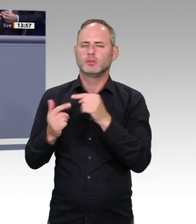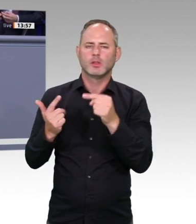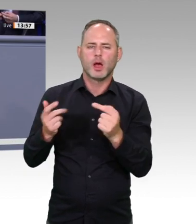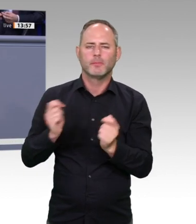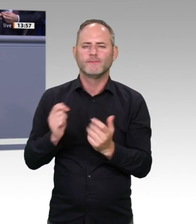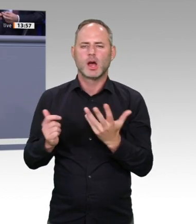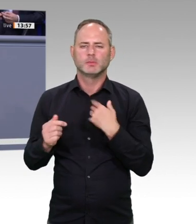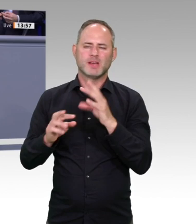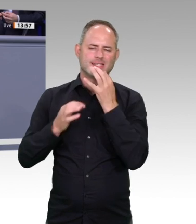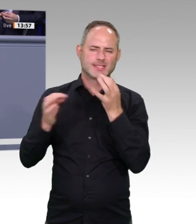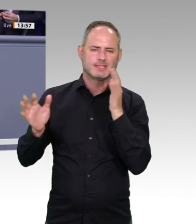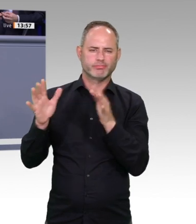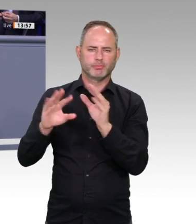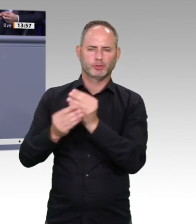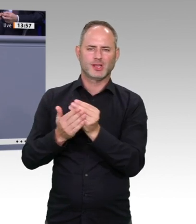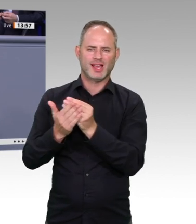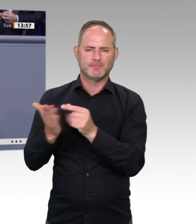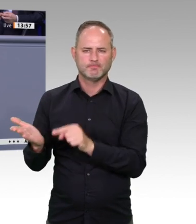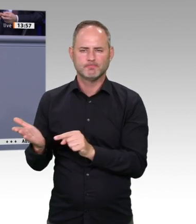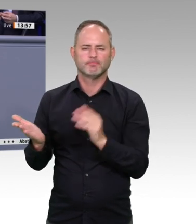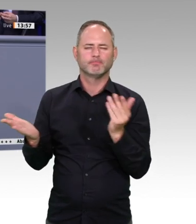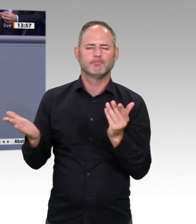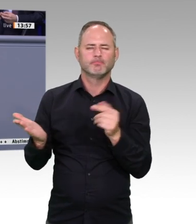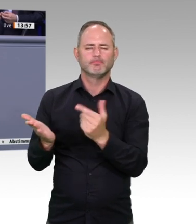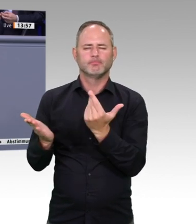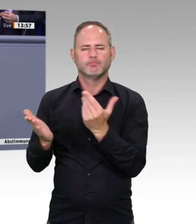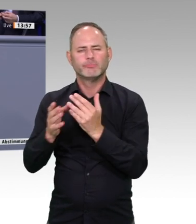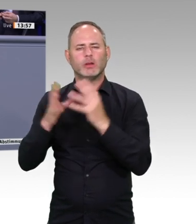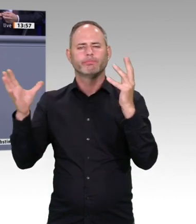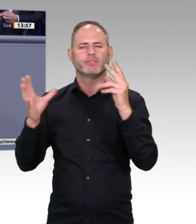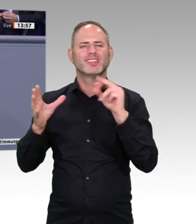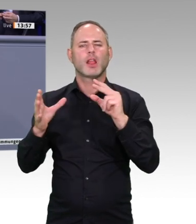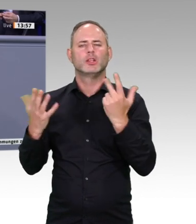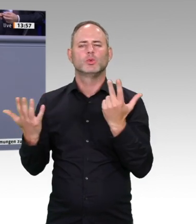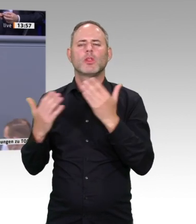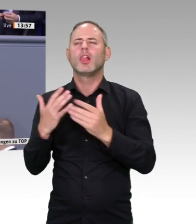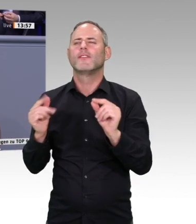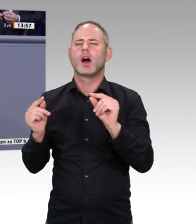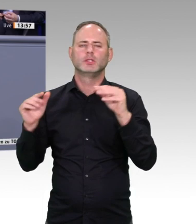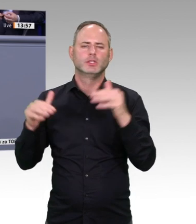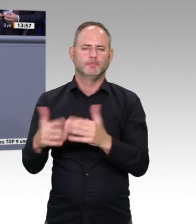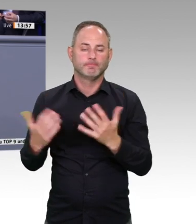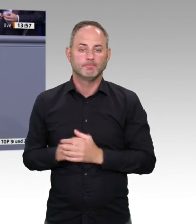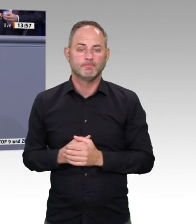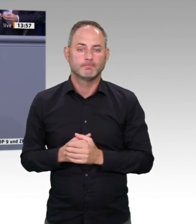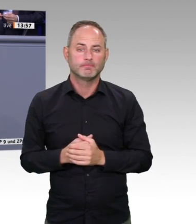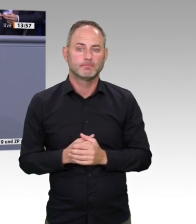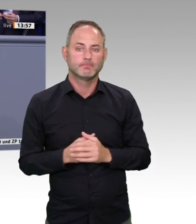künstliche Intelligenz. Ob bei Energieeffizienz, Mobilität, bei der Gesundheitsversorgung oder bei einer ressourceneffizienten Land- und